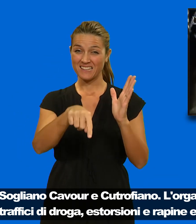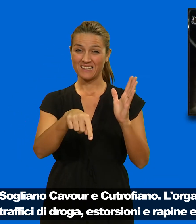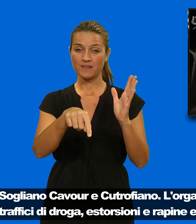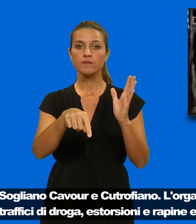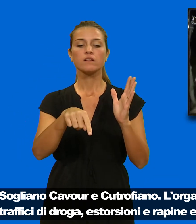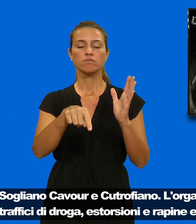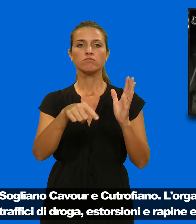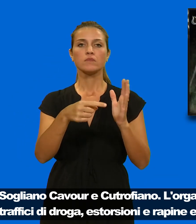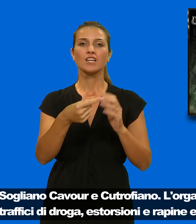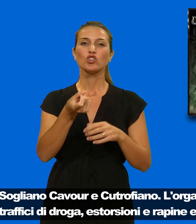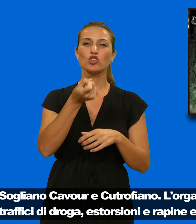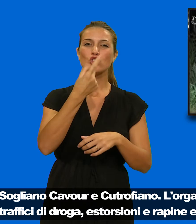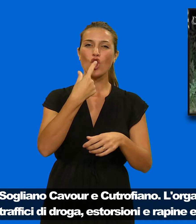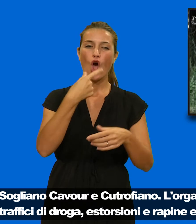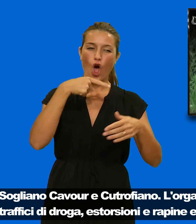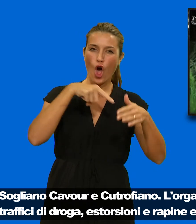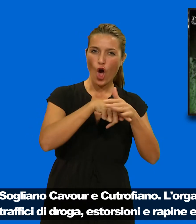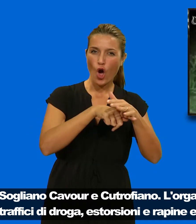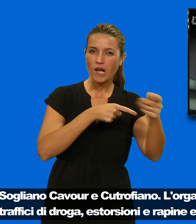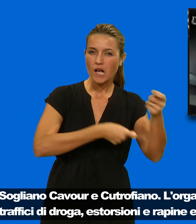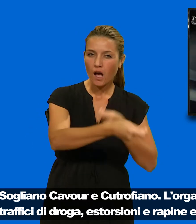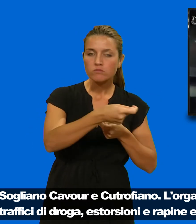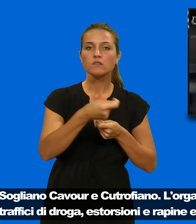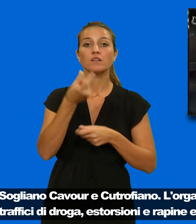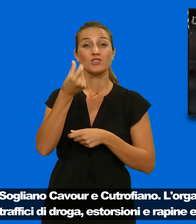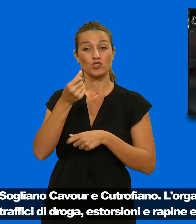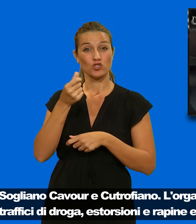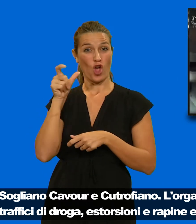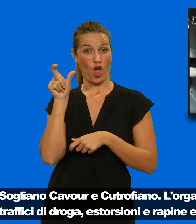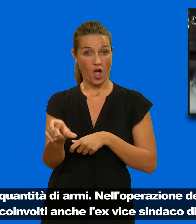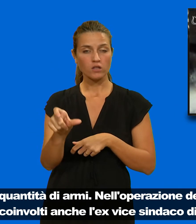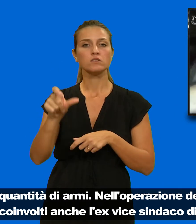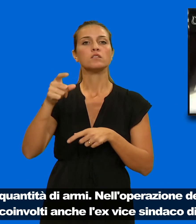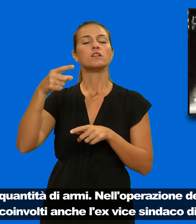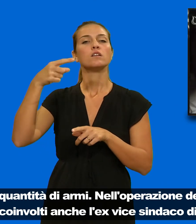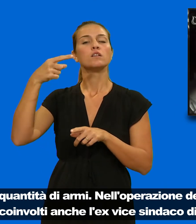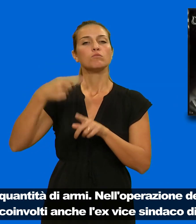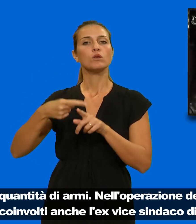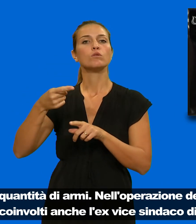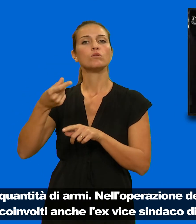droga, estorsioni e rapine e disponeva di una grande quantità di armi.